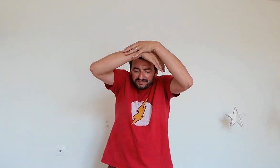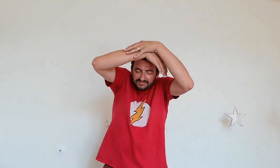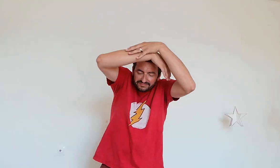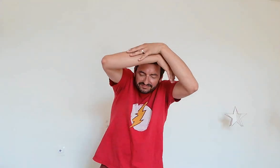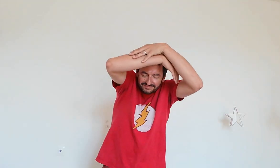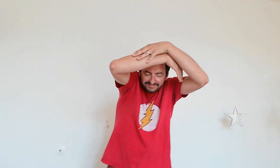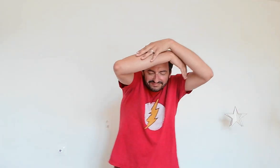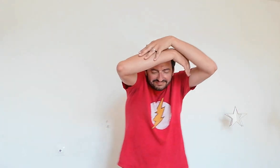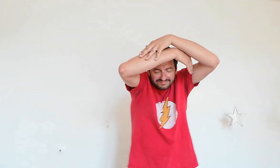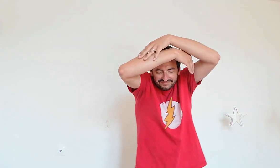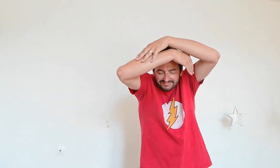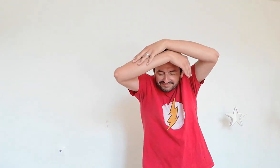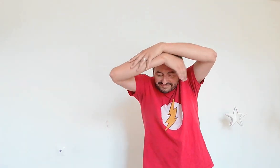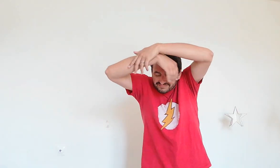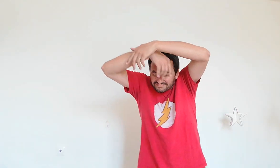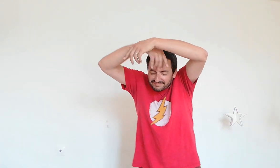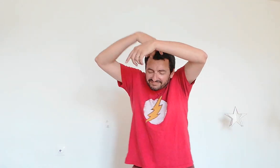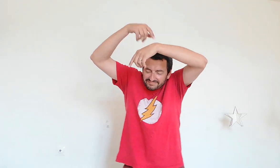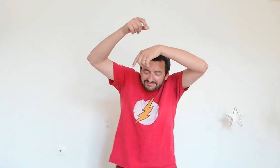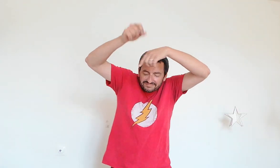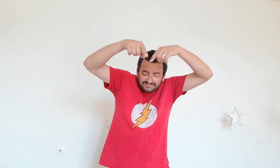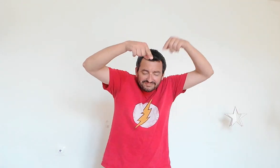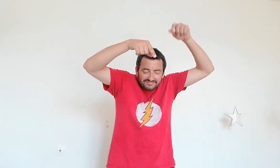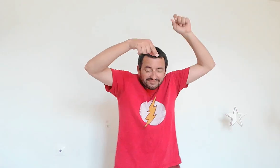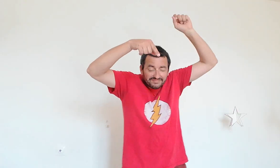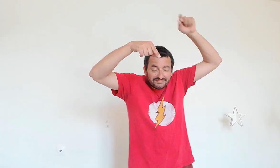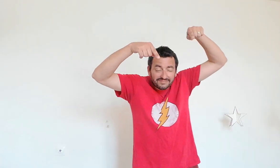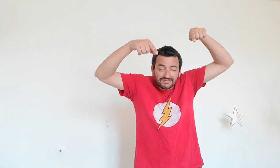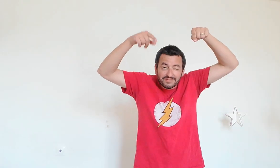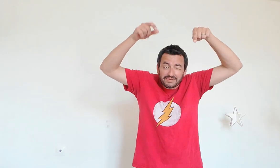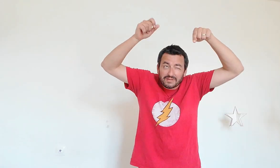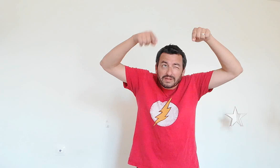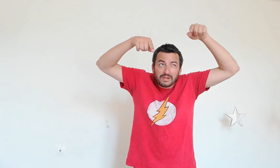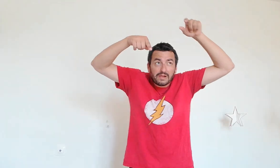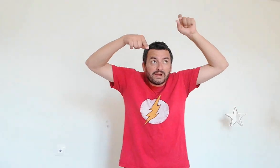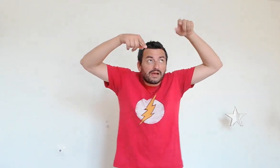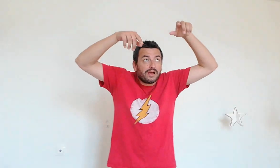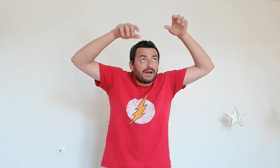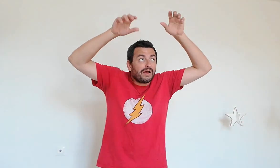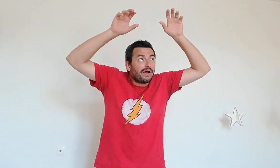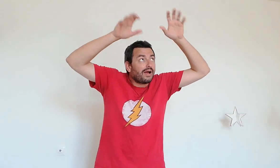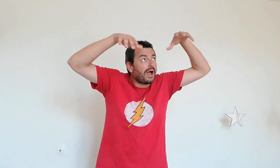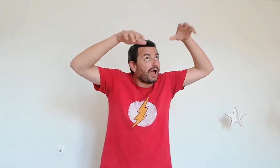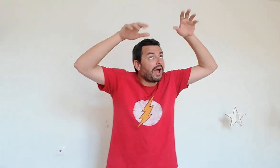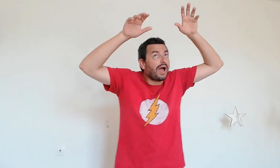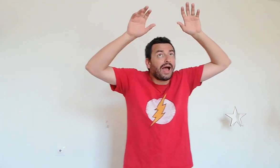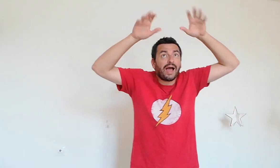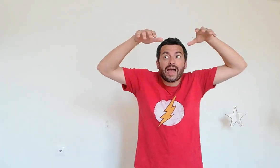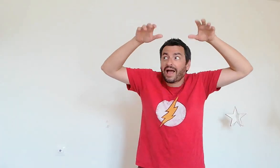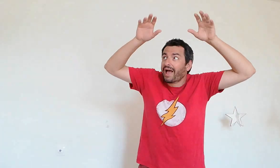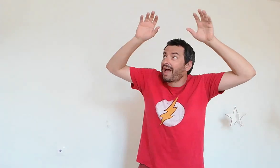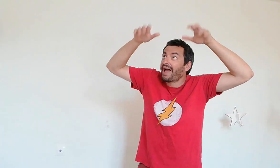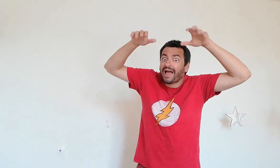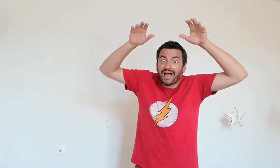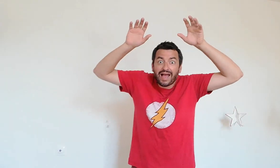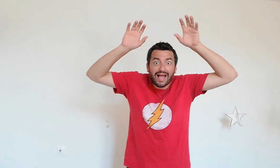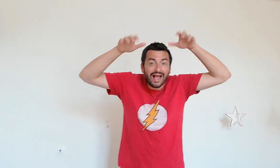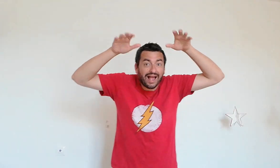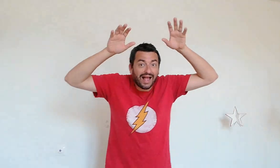maisonnette. Aussitôt qu'il pleut, il est tout